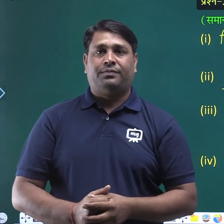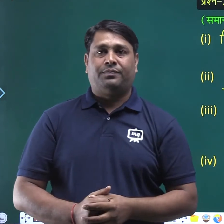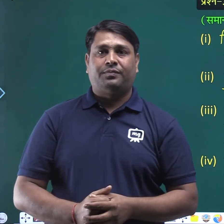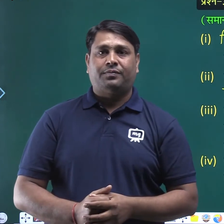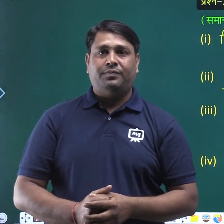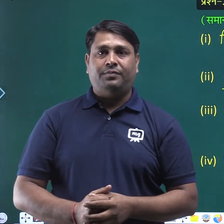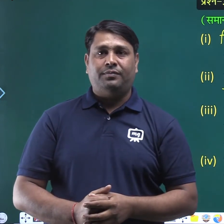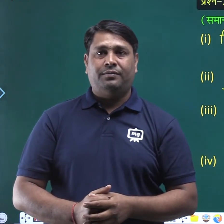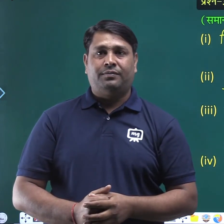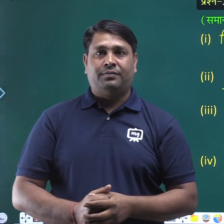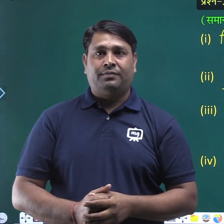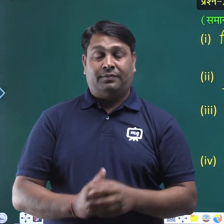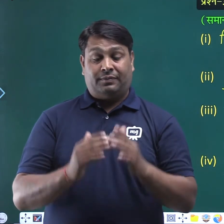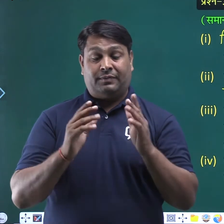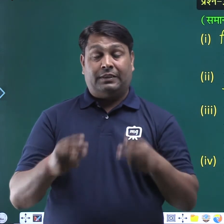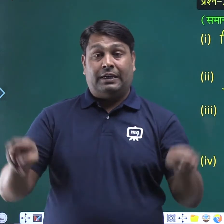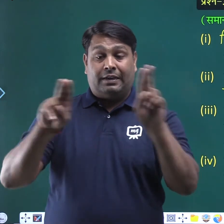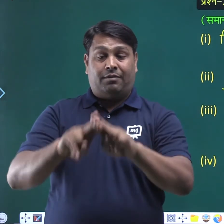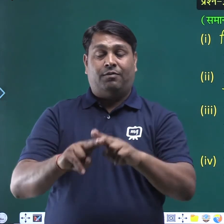रोकने के लिए